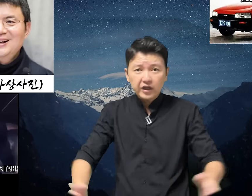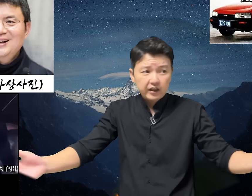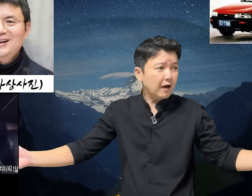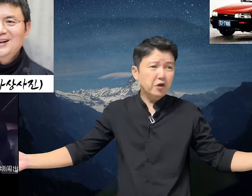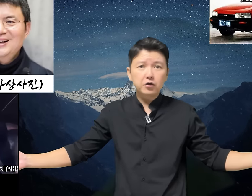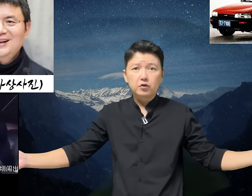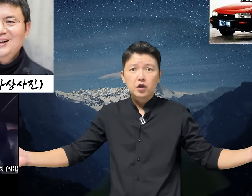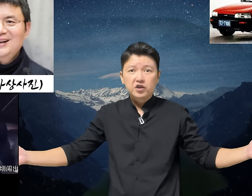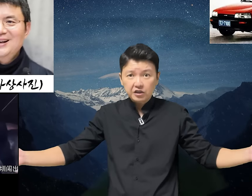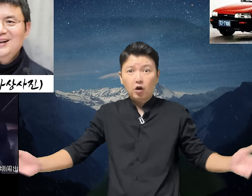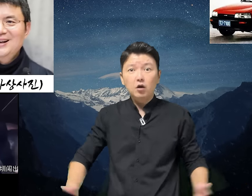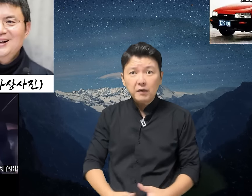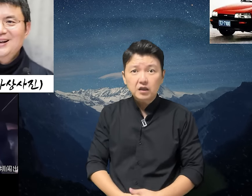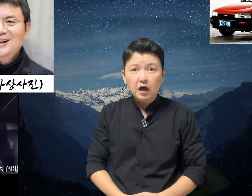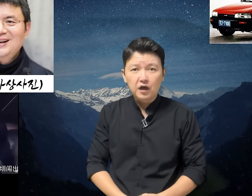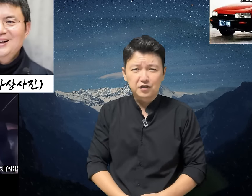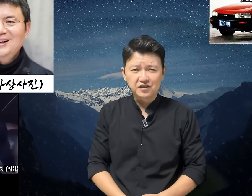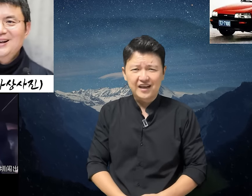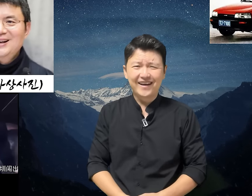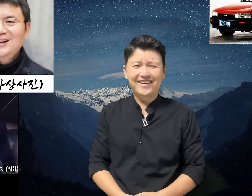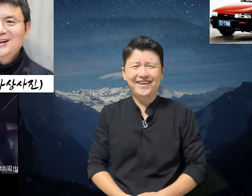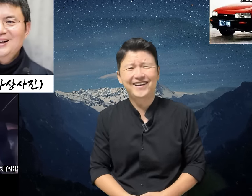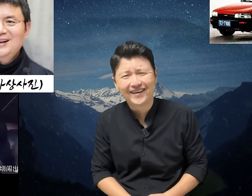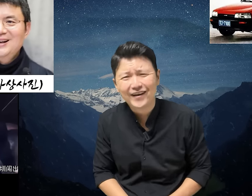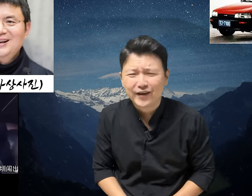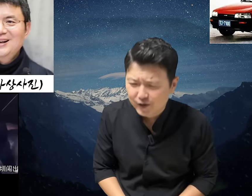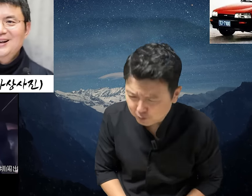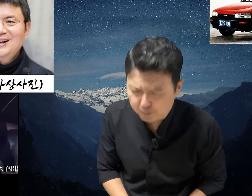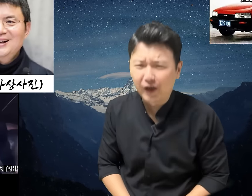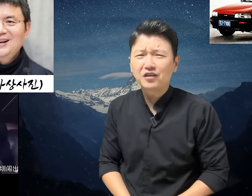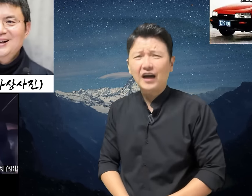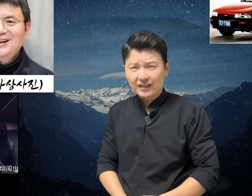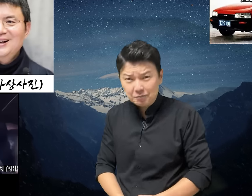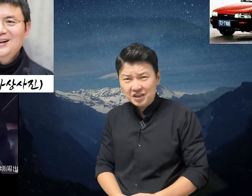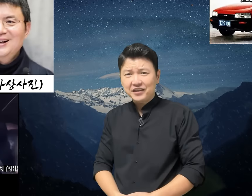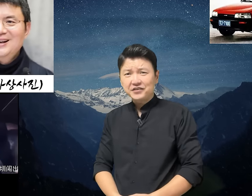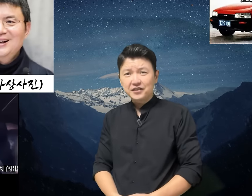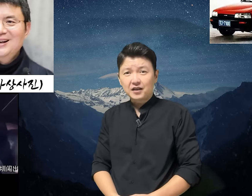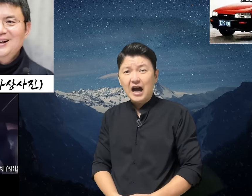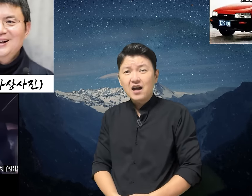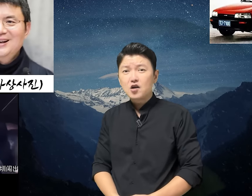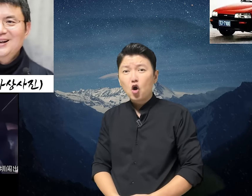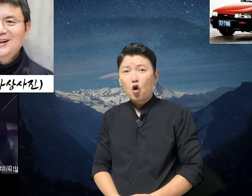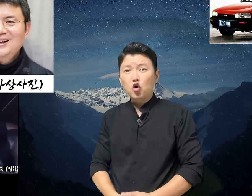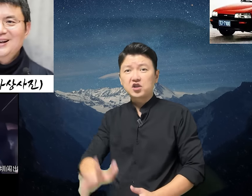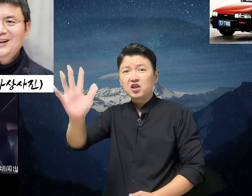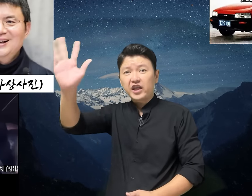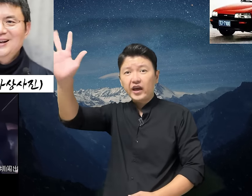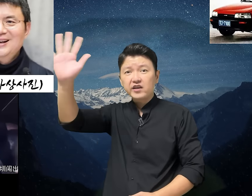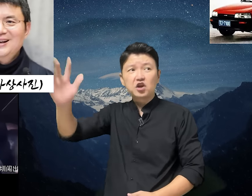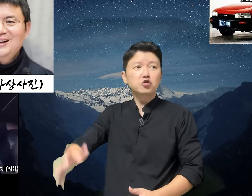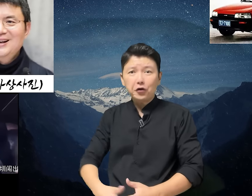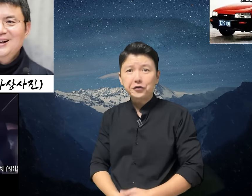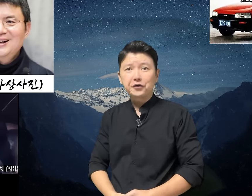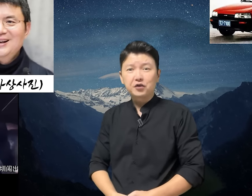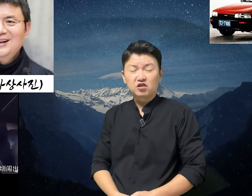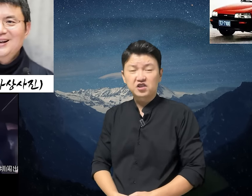대라면 대체 얼마나? 그러자 헤헤헤헤, 뭐 배그 아닙니다요. 그 한 5천대 정도요. 그러자